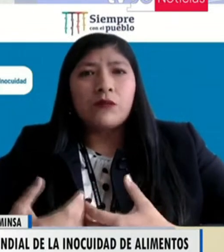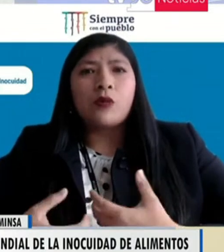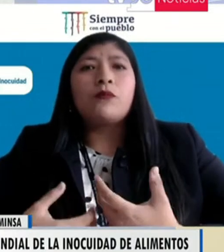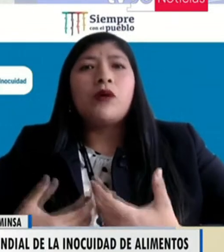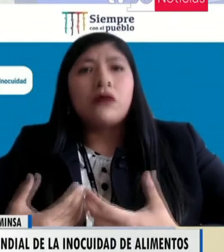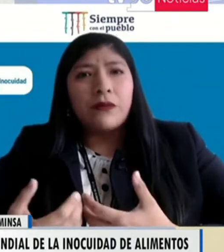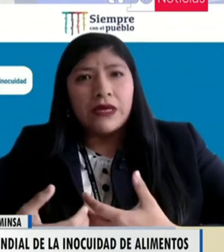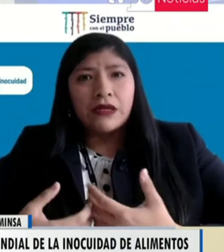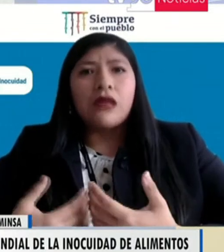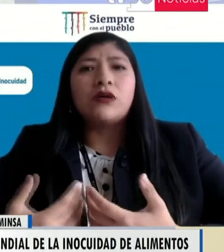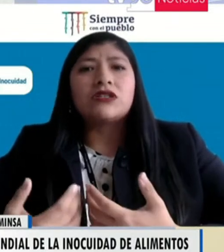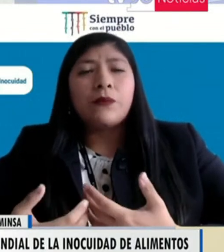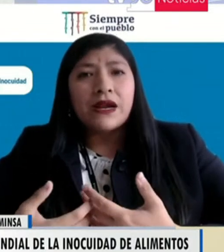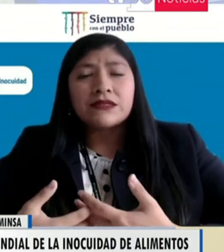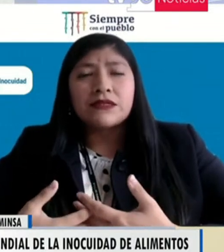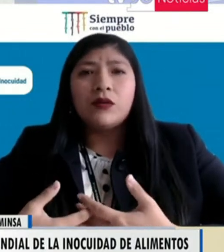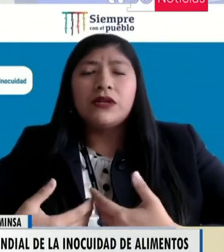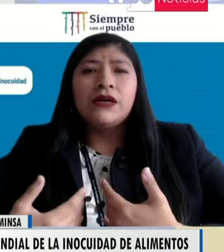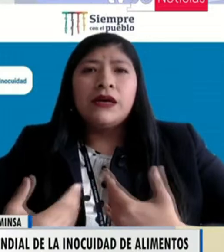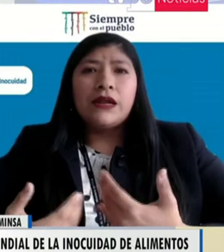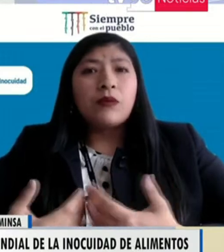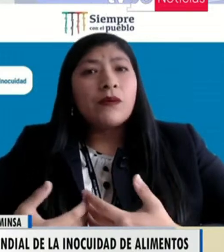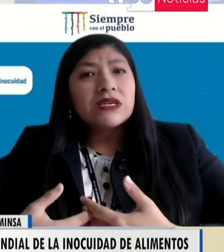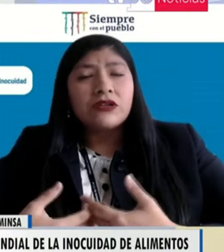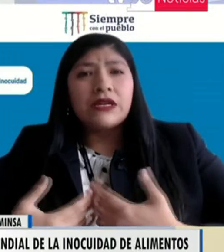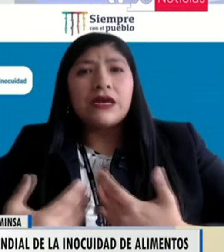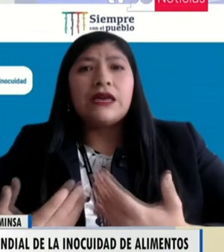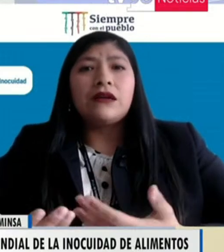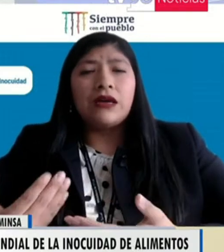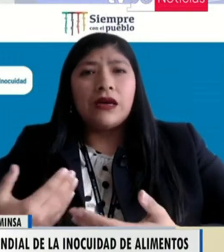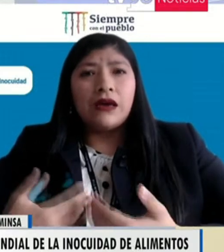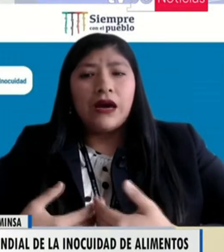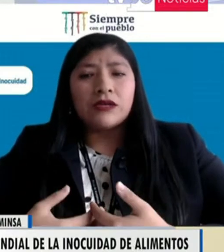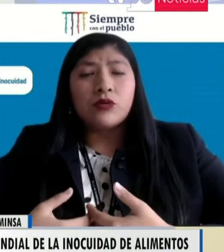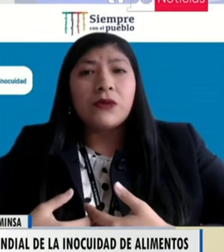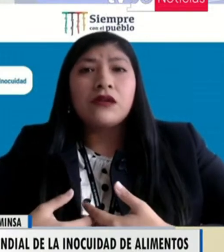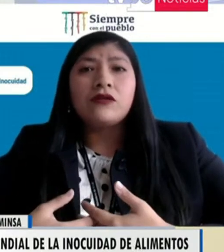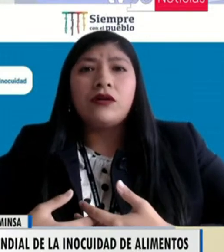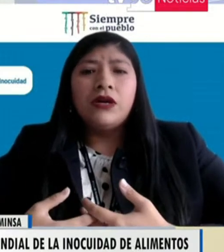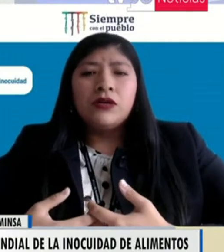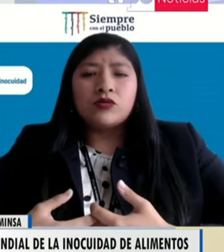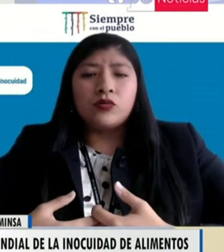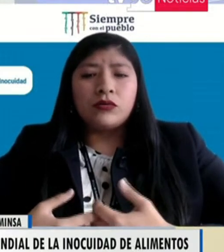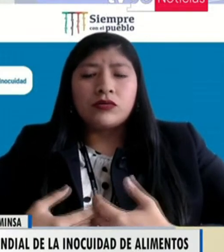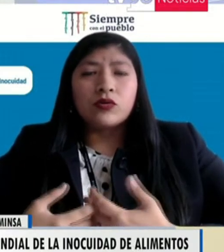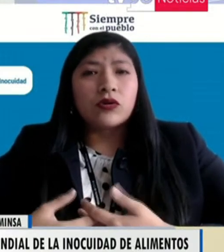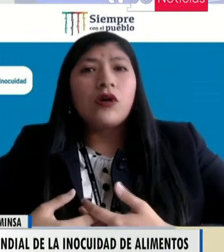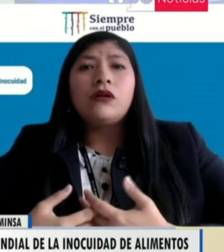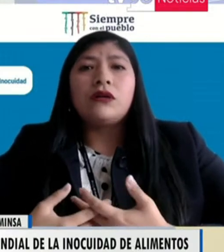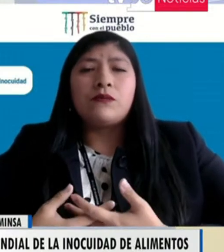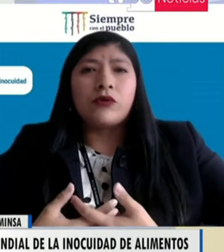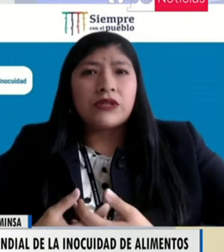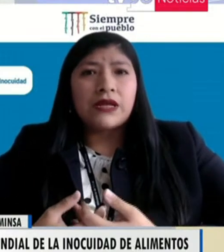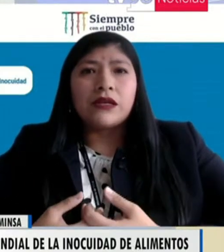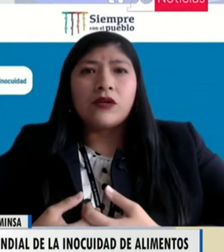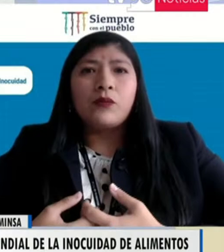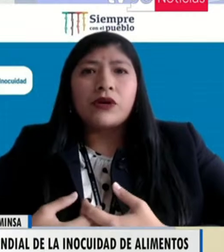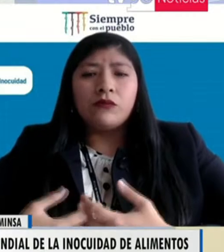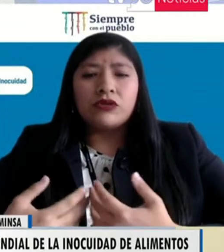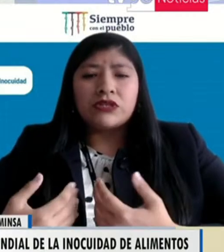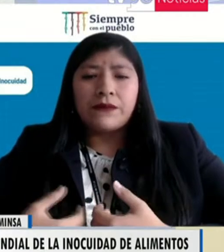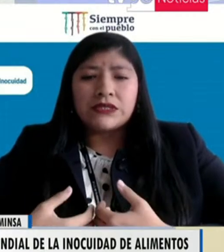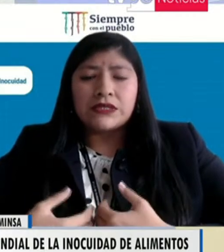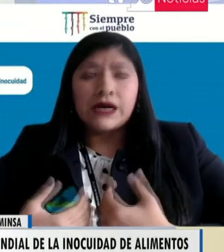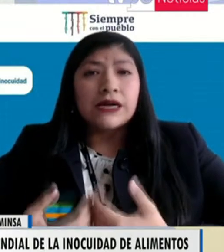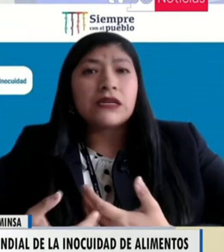conceptos que poco a poco, mediante la educación para la salud, la población tiene que ir asumiendo su rol importante,